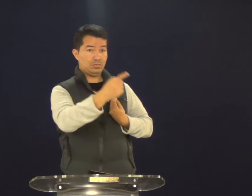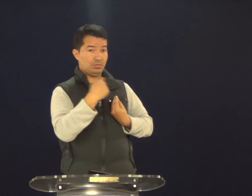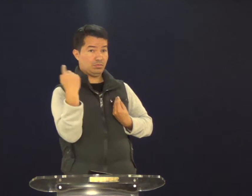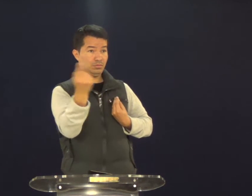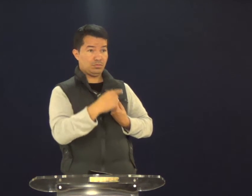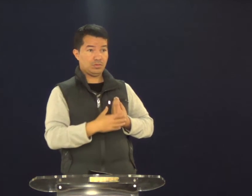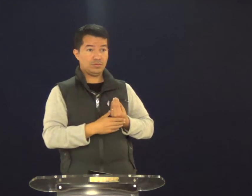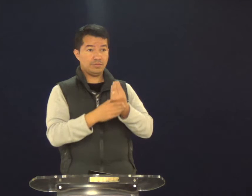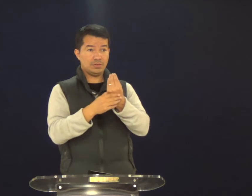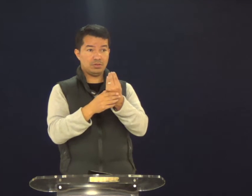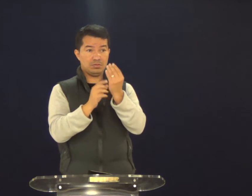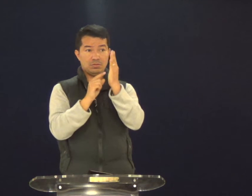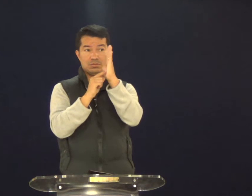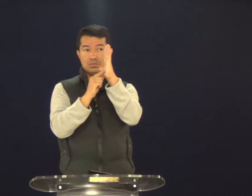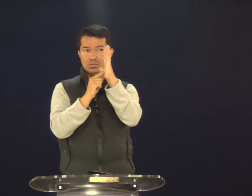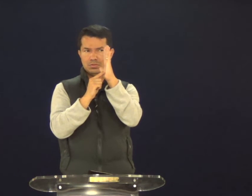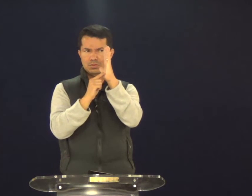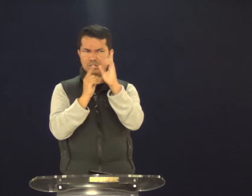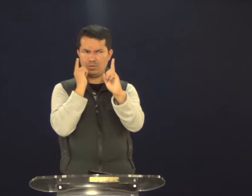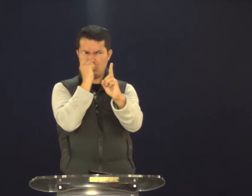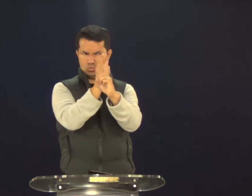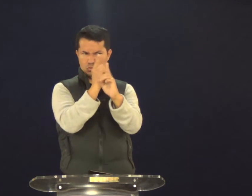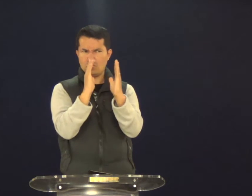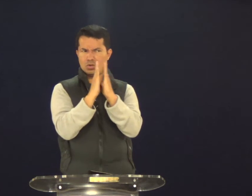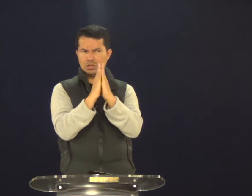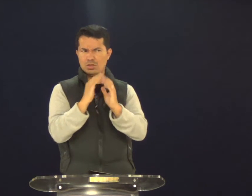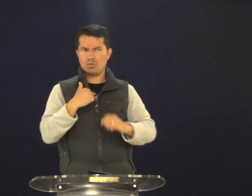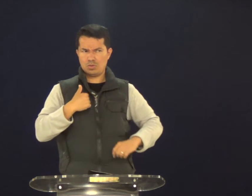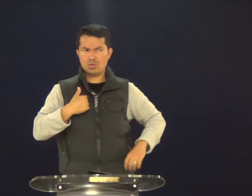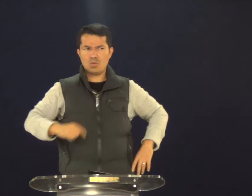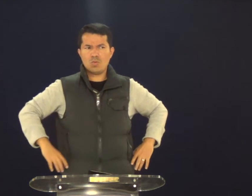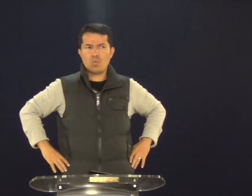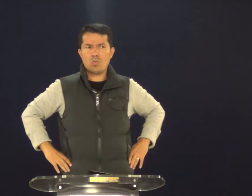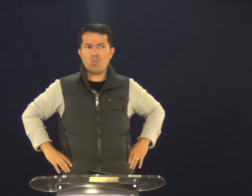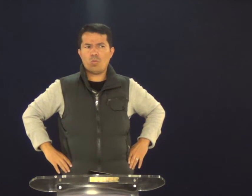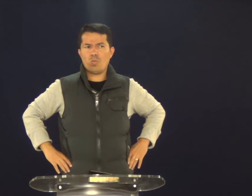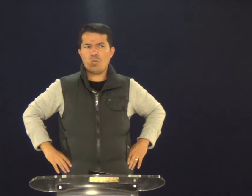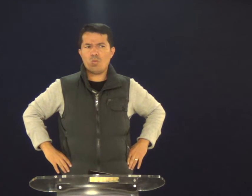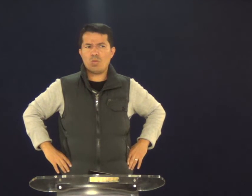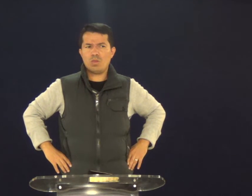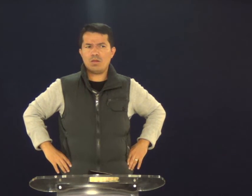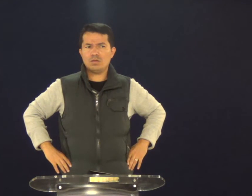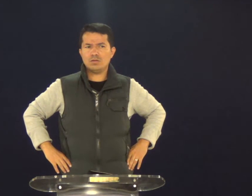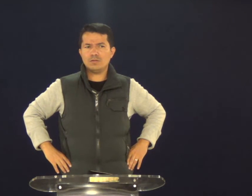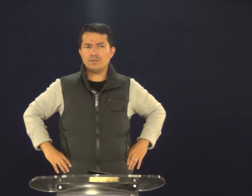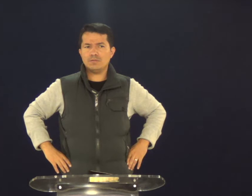minha vida, as nossas vidas, e olhasse, ele encontraria-nos em oração?